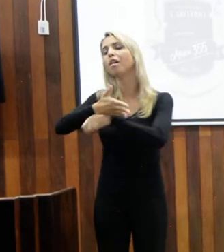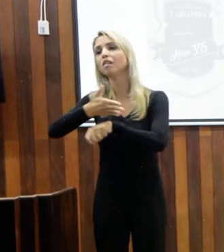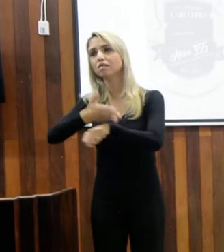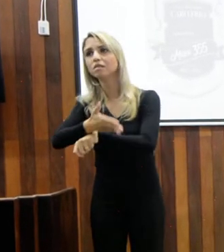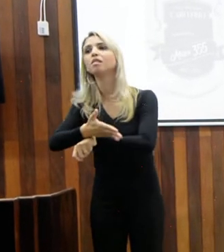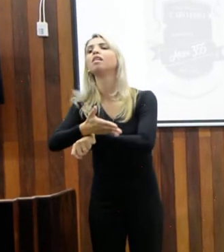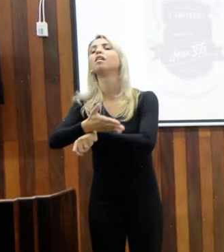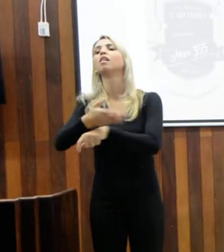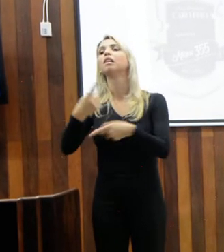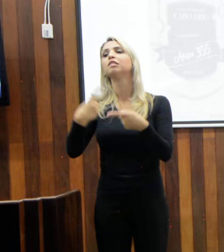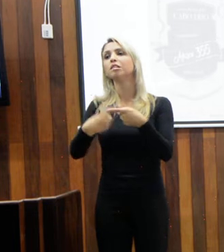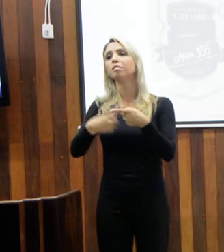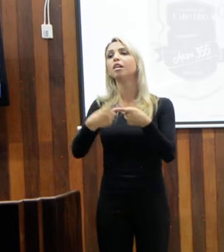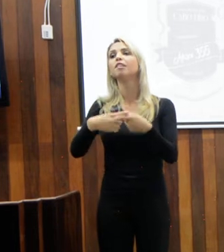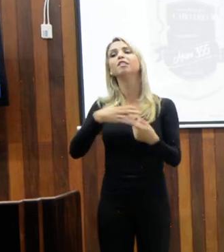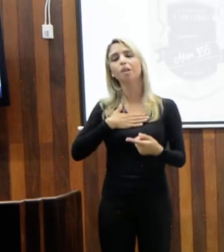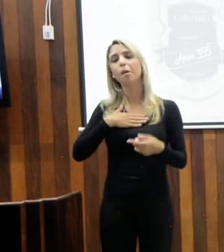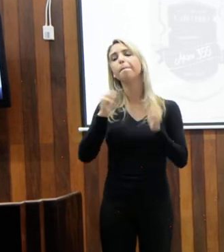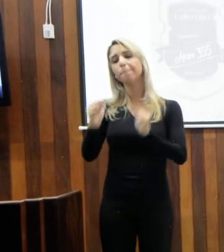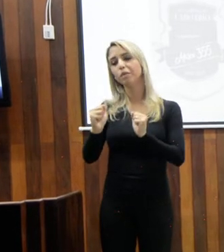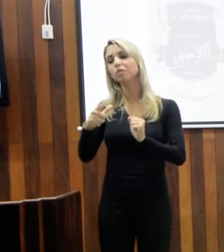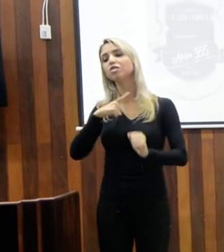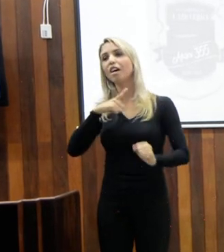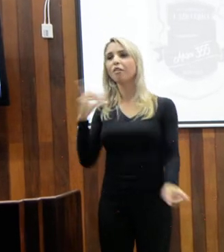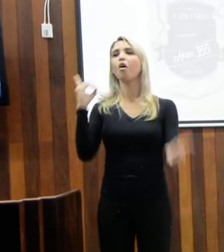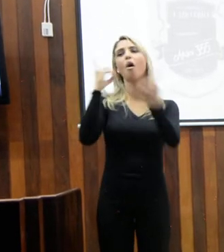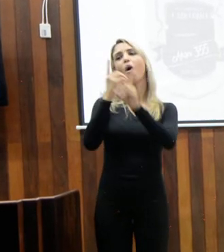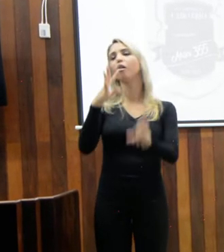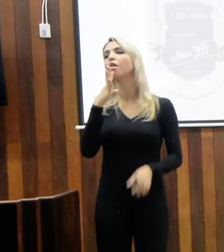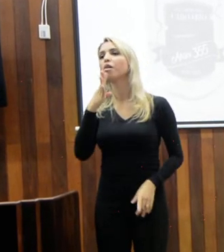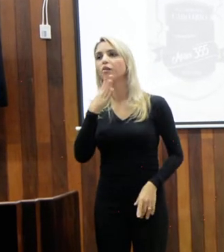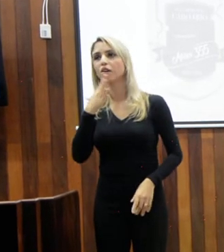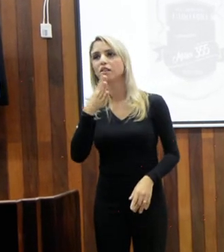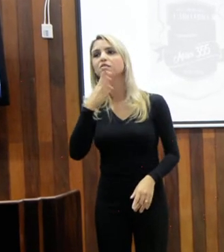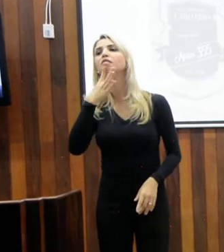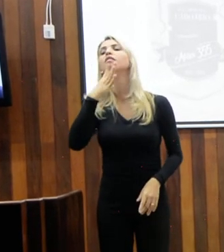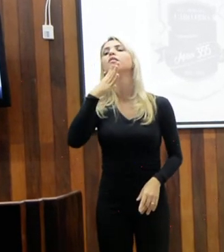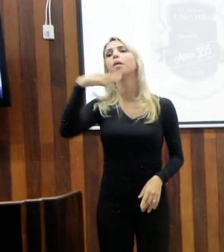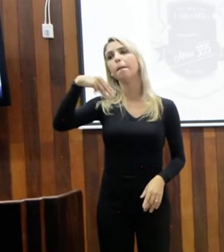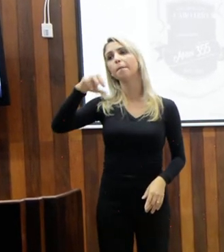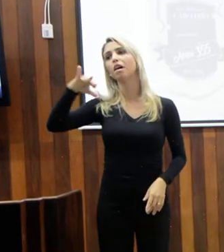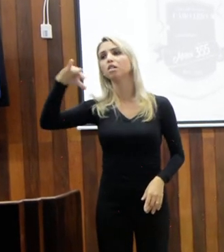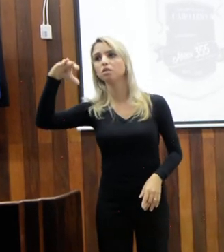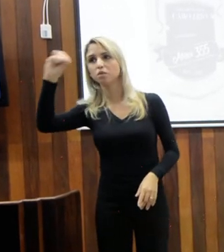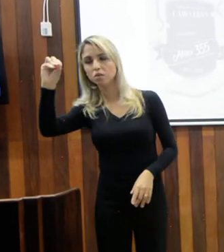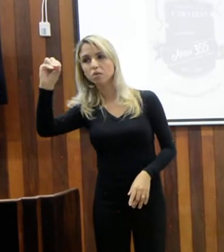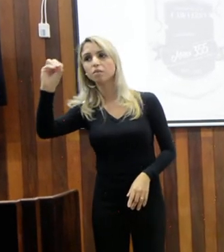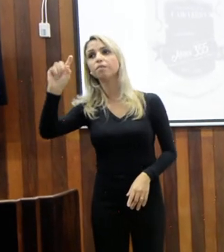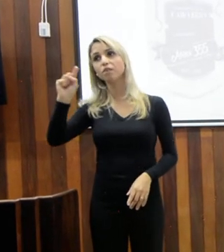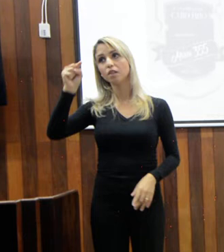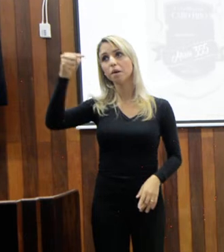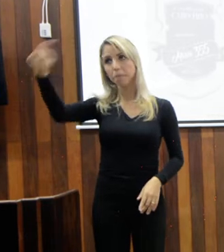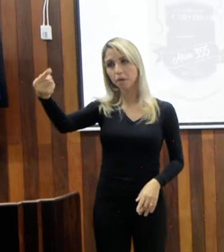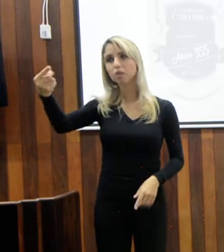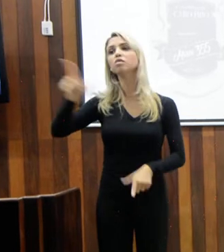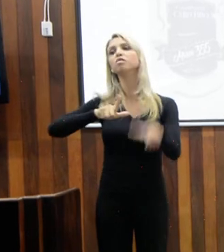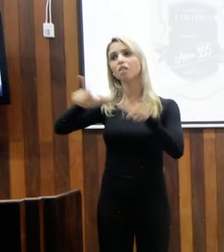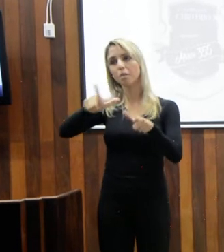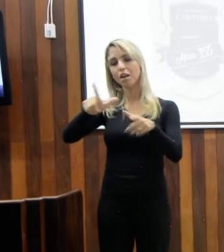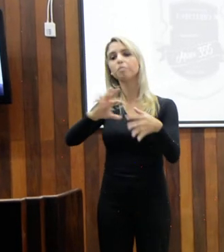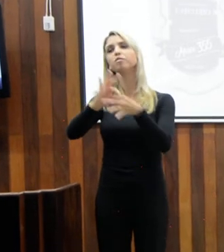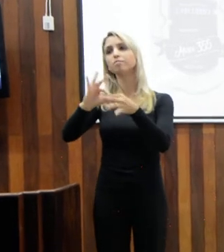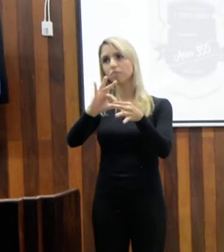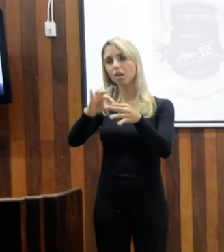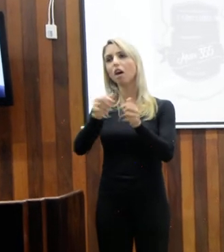me chamaram e ali pude conhecer o Marcio, que logo em seguida trabalhamos juntos,